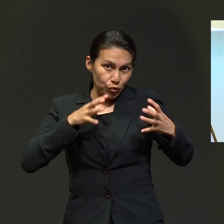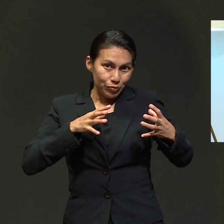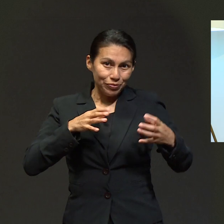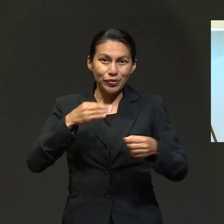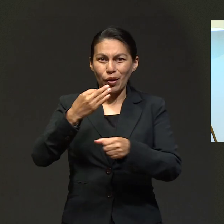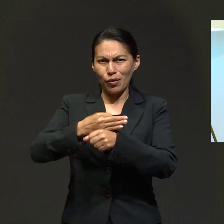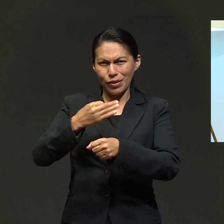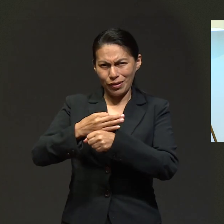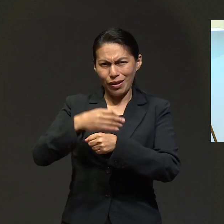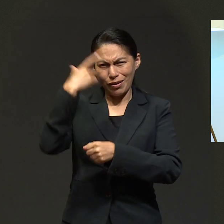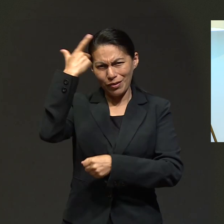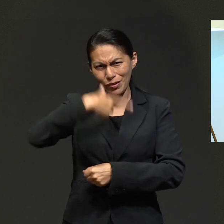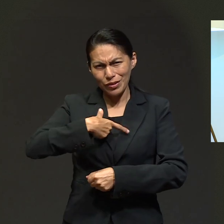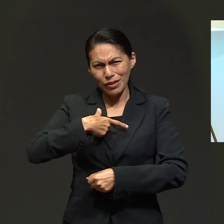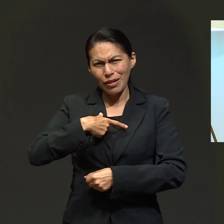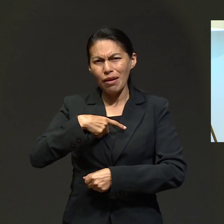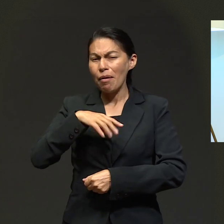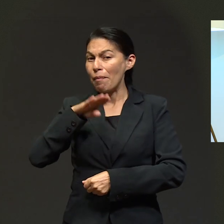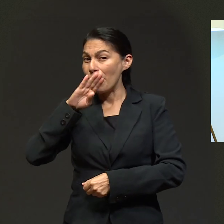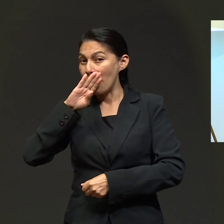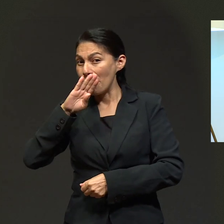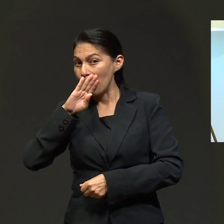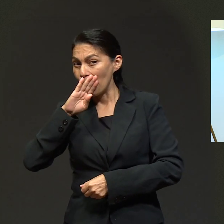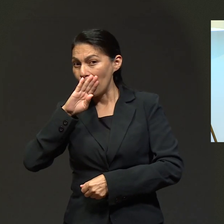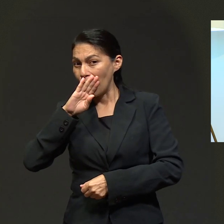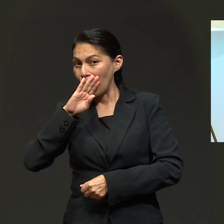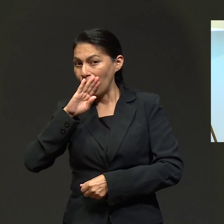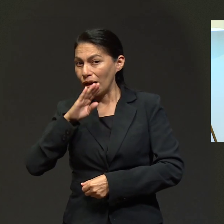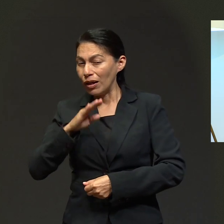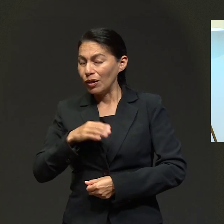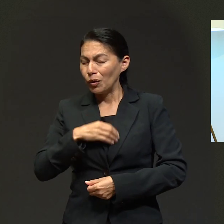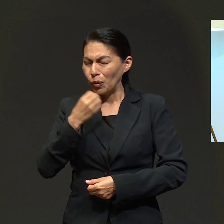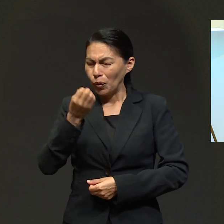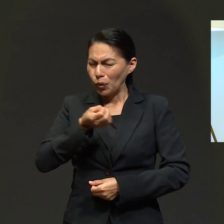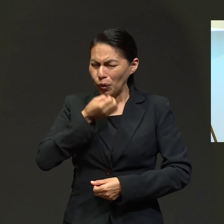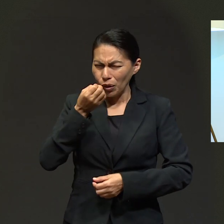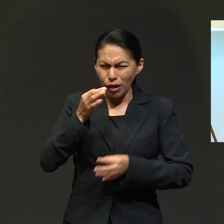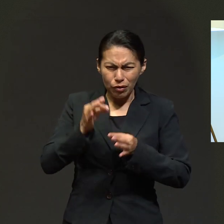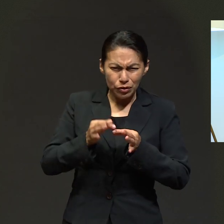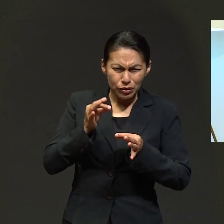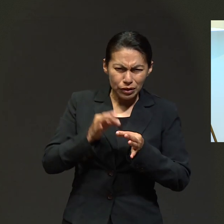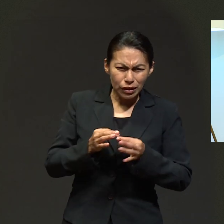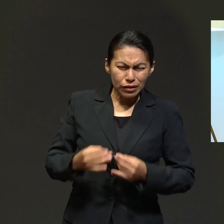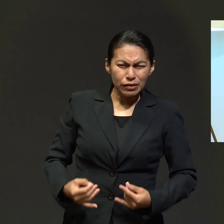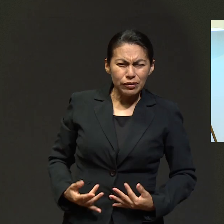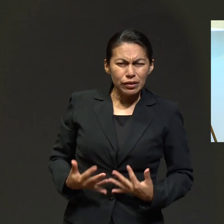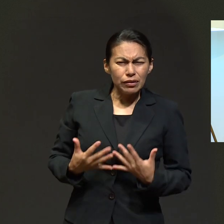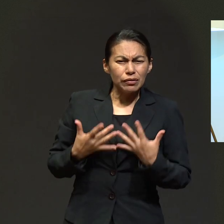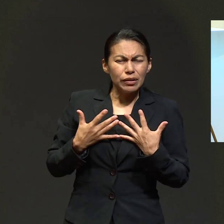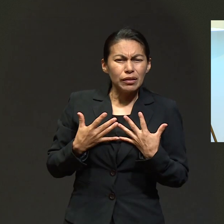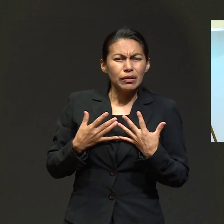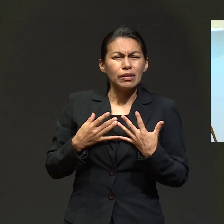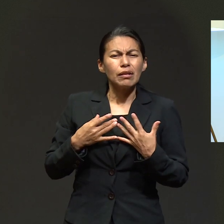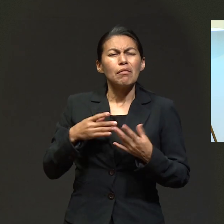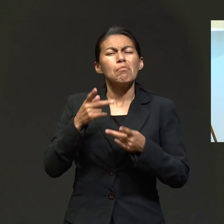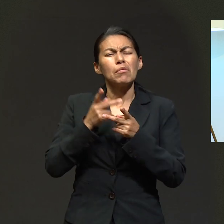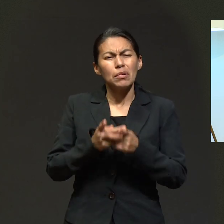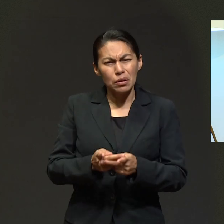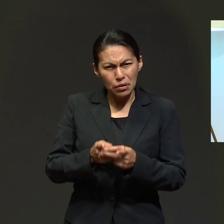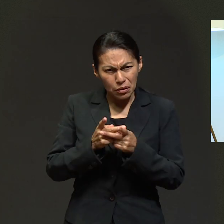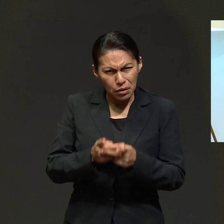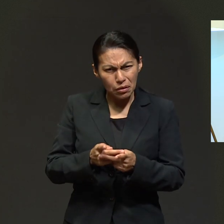platicaremos con una madre ferviente, paciente,